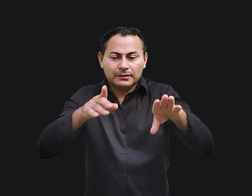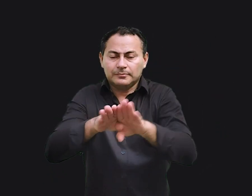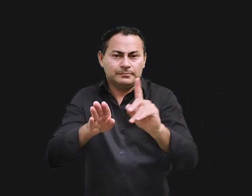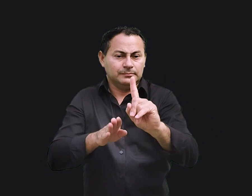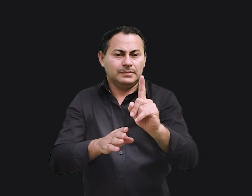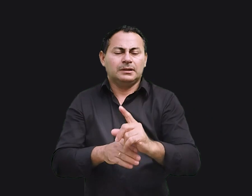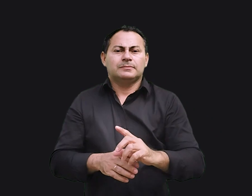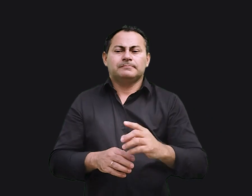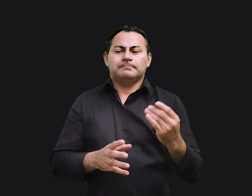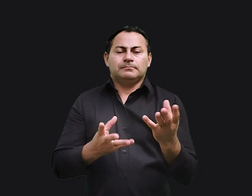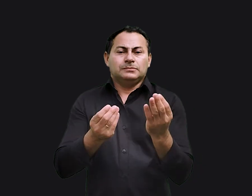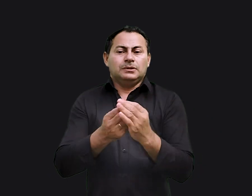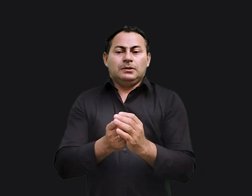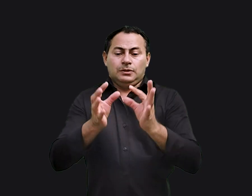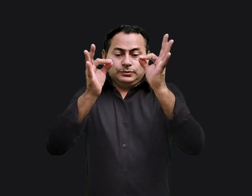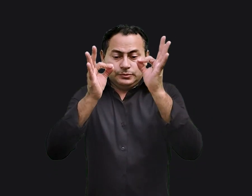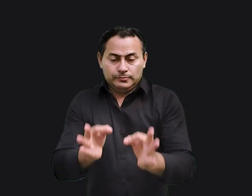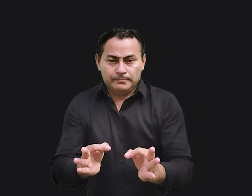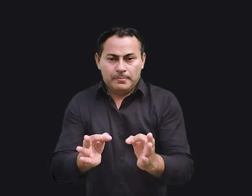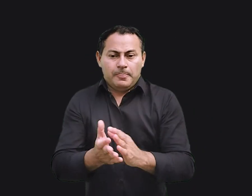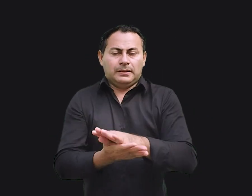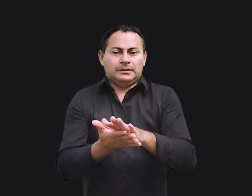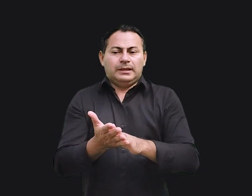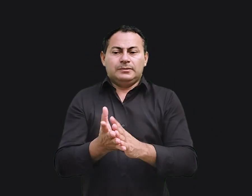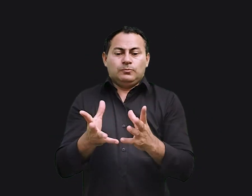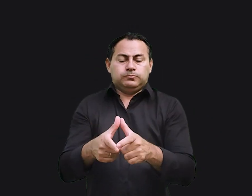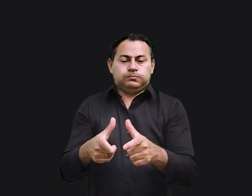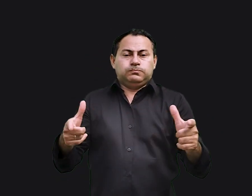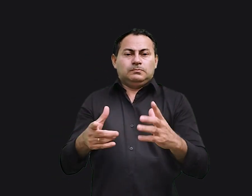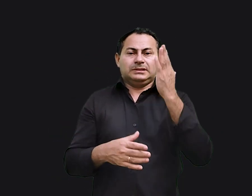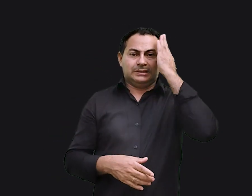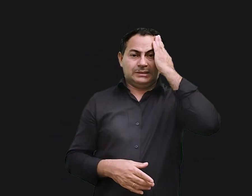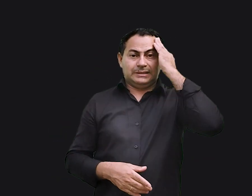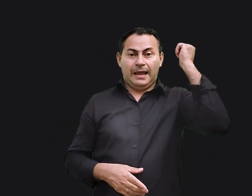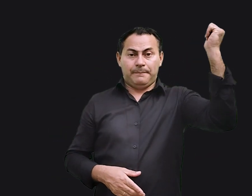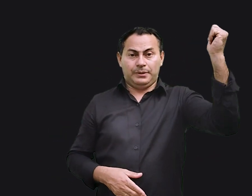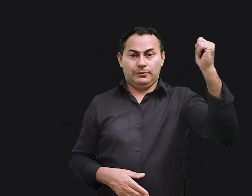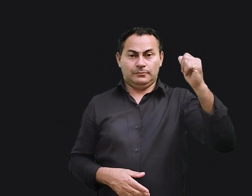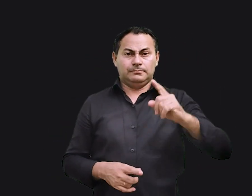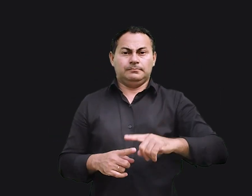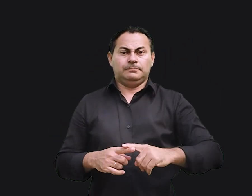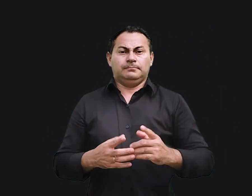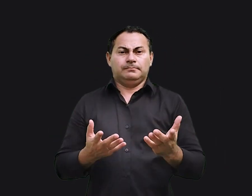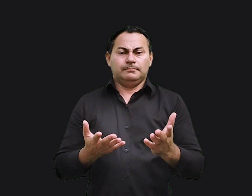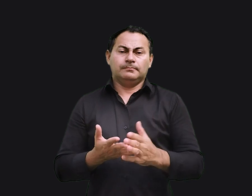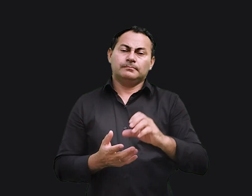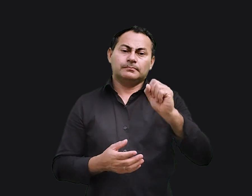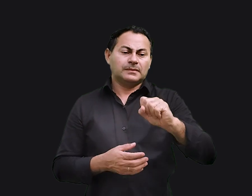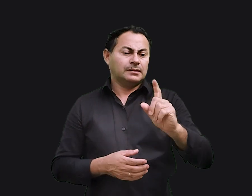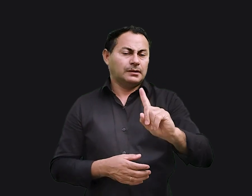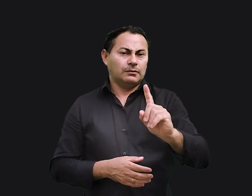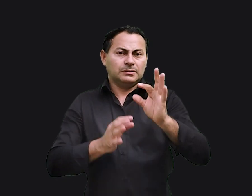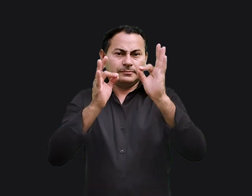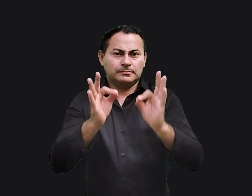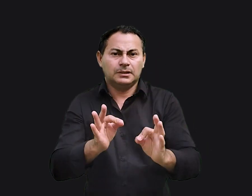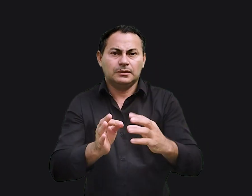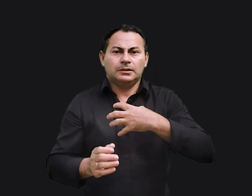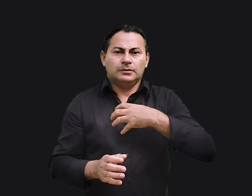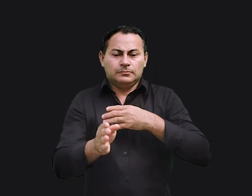não seja excessivamente justo nem demasiadamente sábio. Esse não é exatamente o tipo de